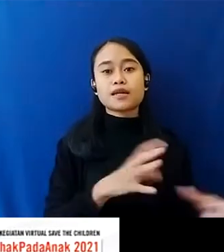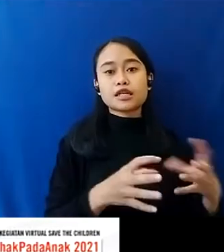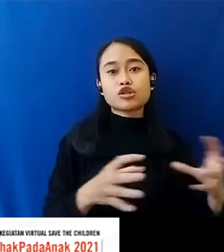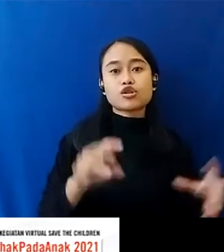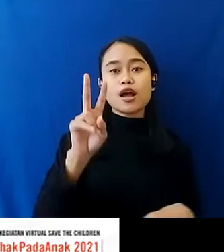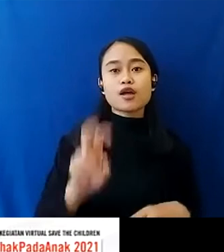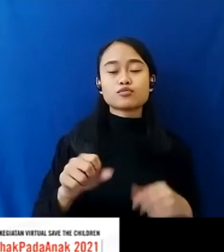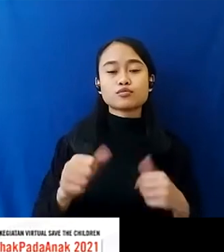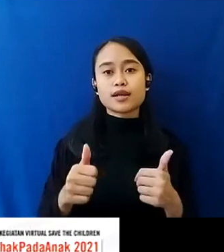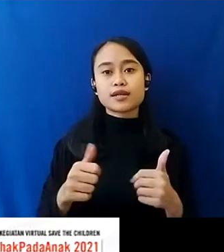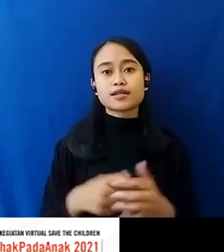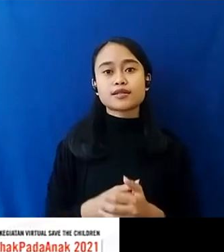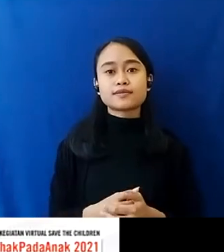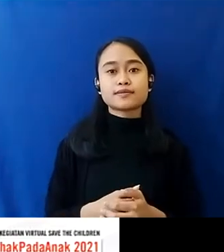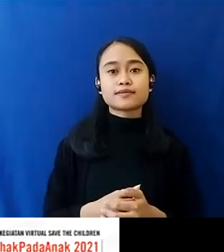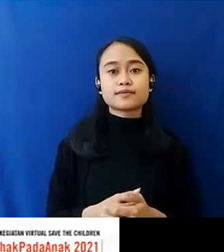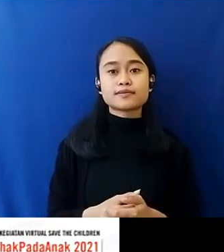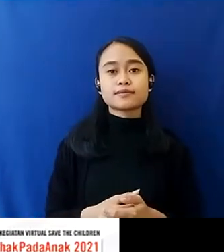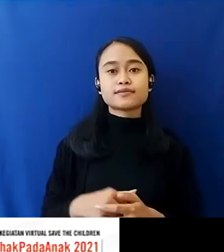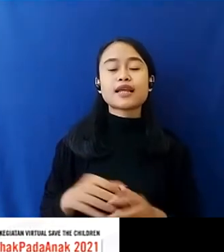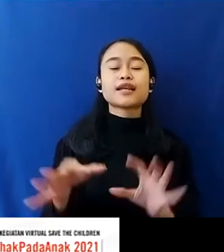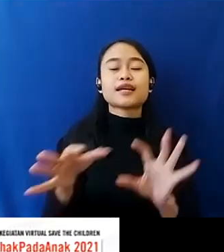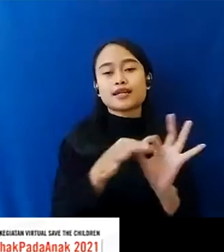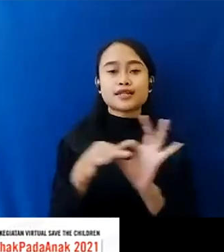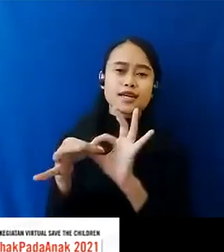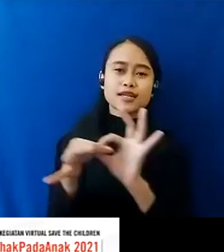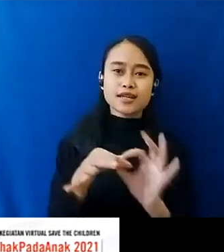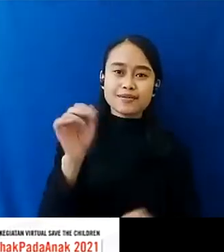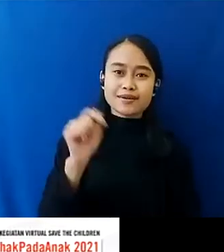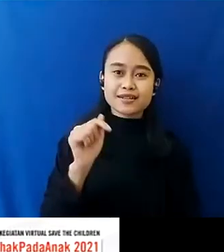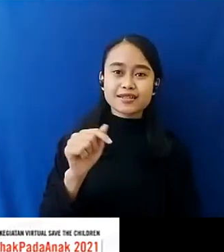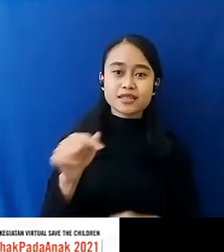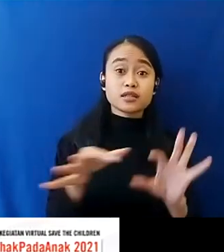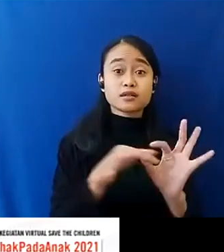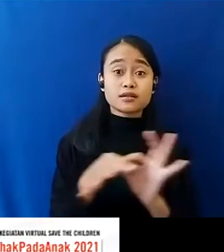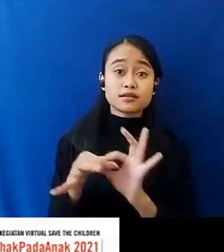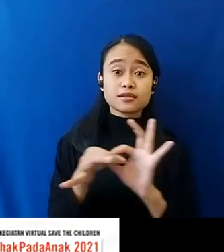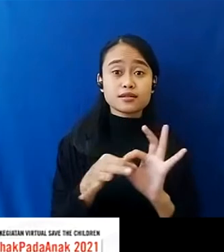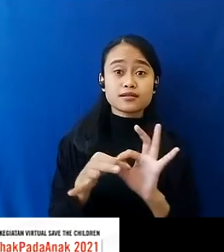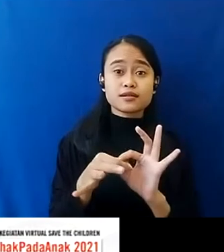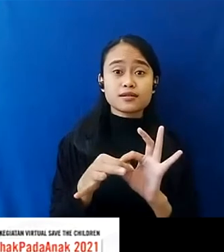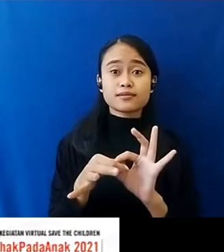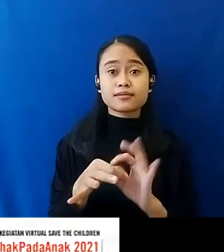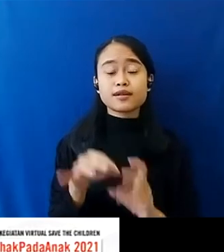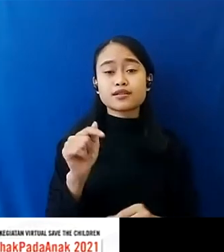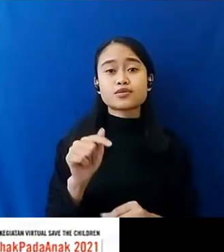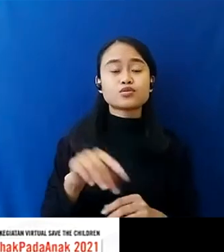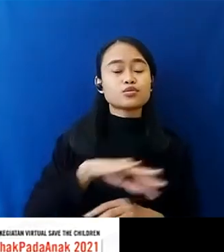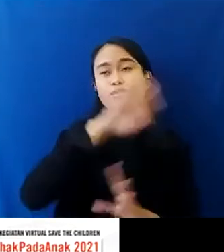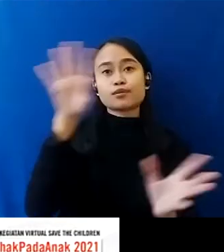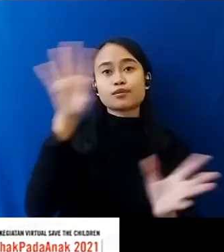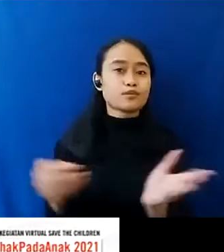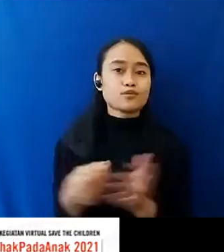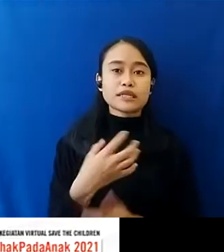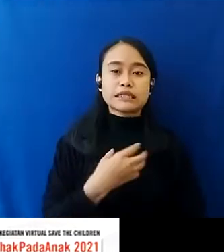Oleh Sebab Itu Tadi Yang Saya Bilang Gotong-royong Disini Bukan Hanya Gotong-royong Dalam Konteks Yang Tangible Tetapi Intangible Niat Baik Kita